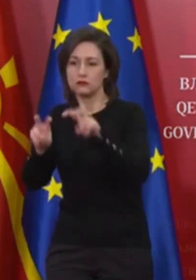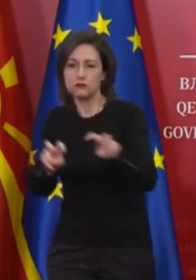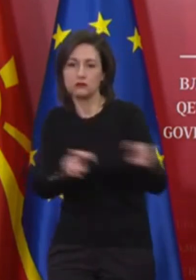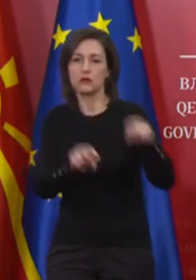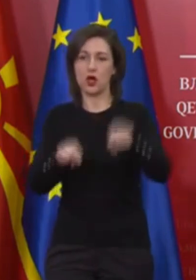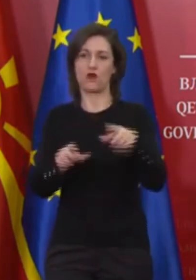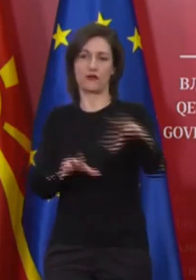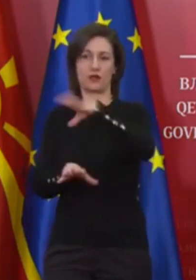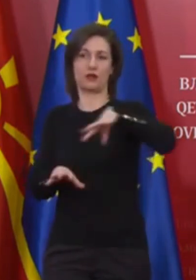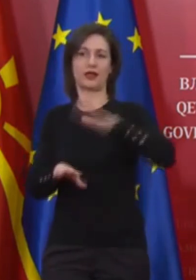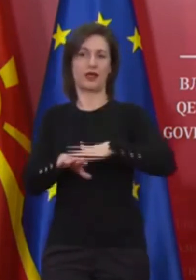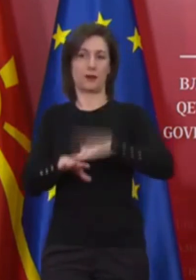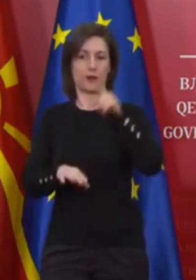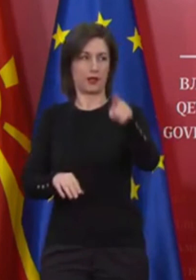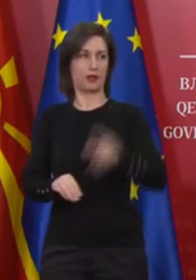Дваот ми.